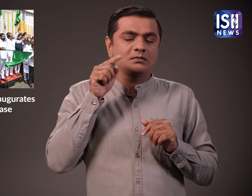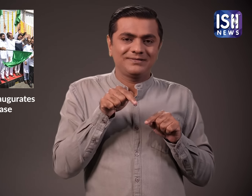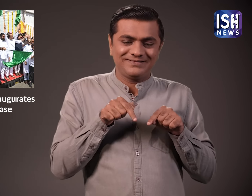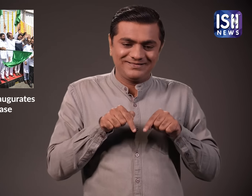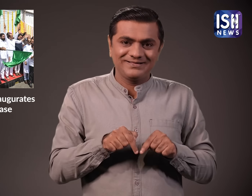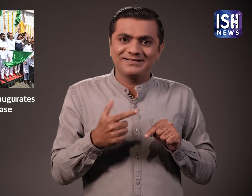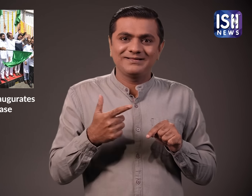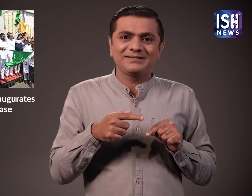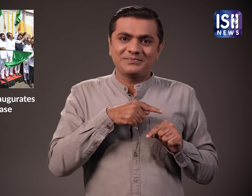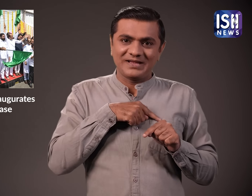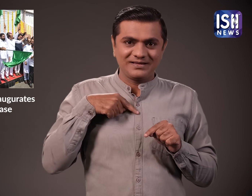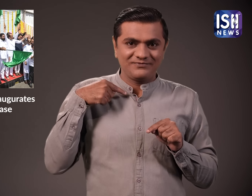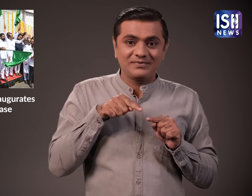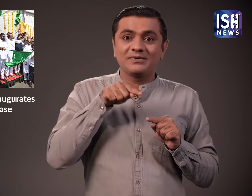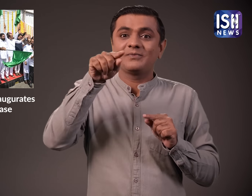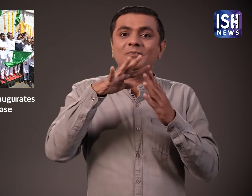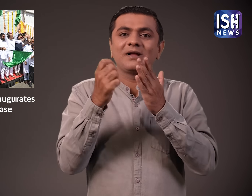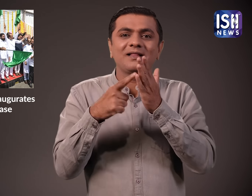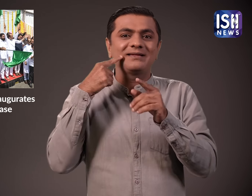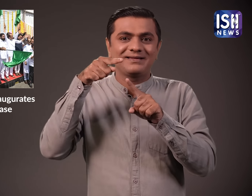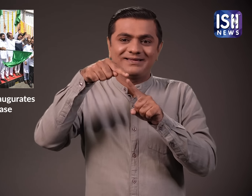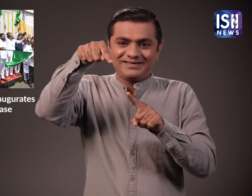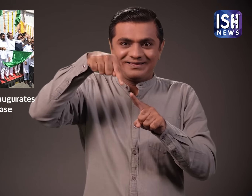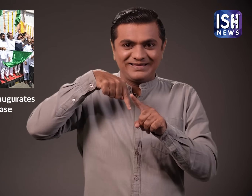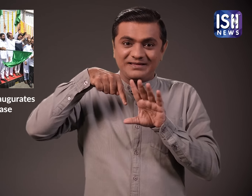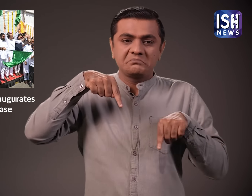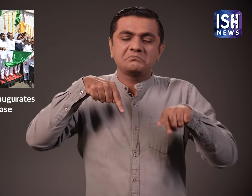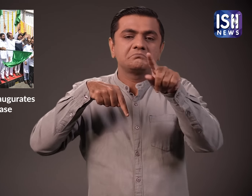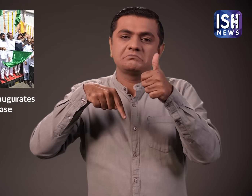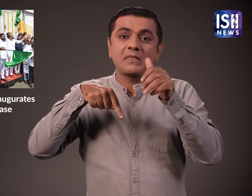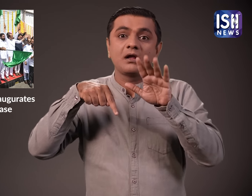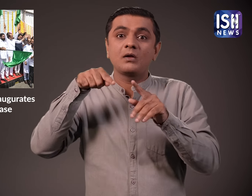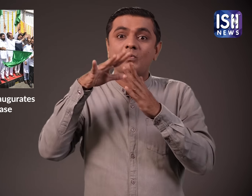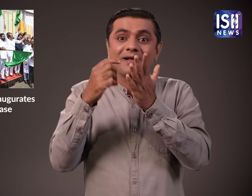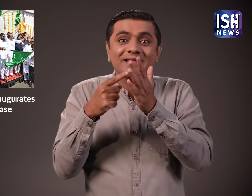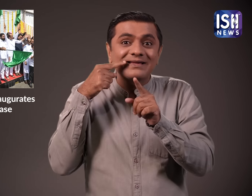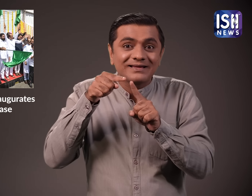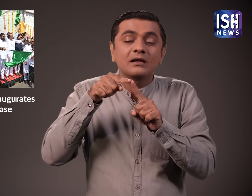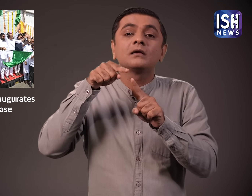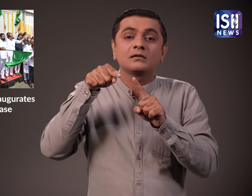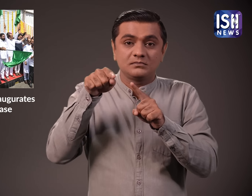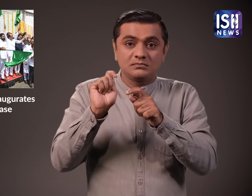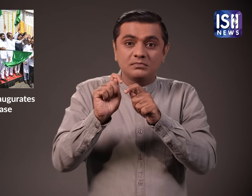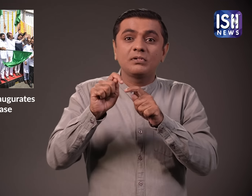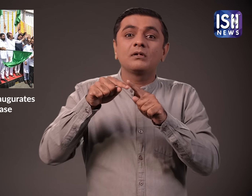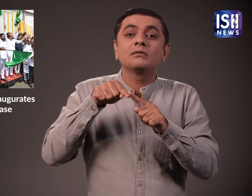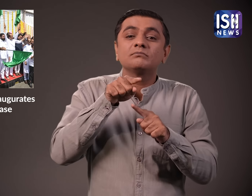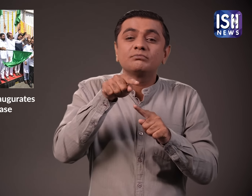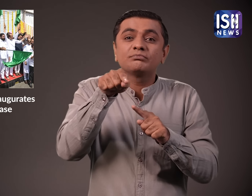ये सड़क आगे वरली से बांदरा वरली सीलिंग से जुड़ेगी इसके मई 2024 तक